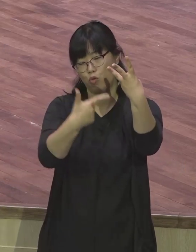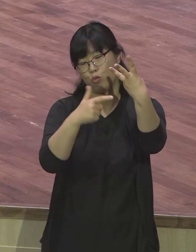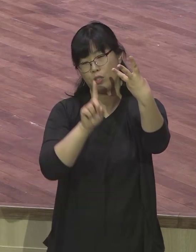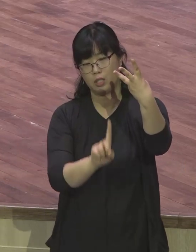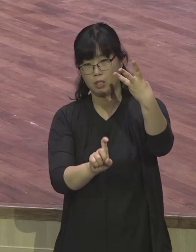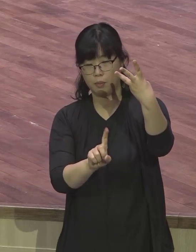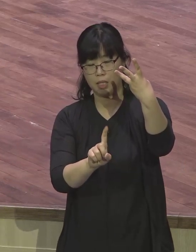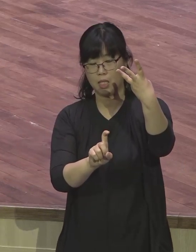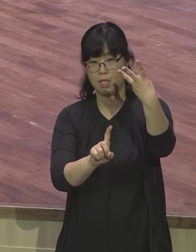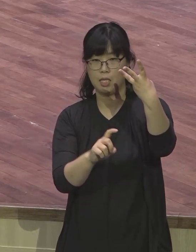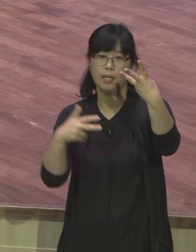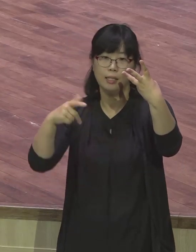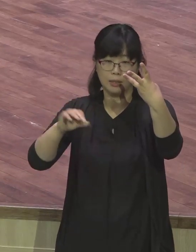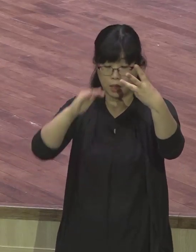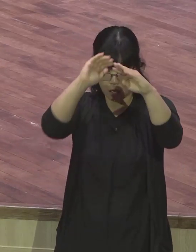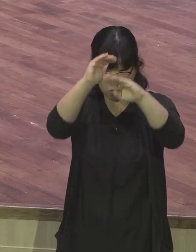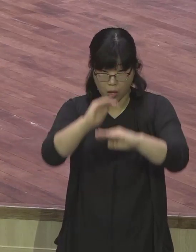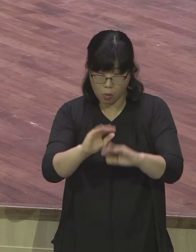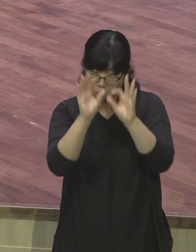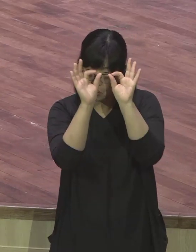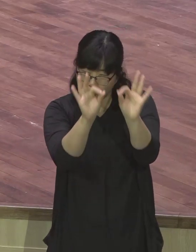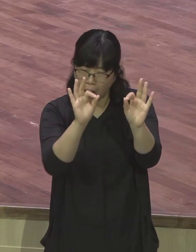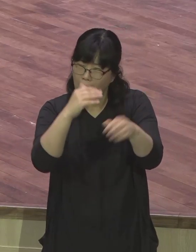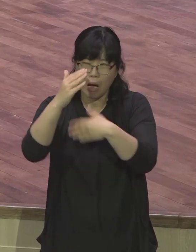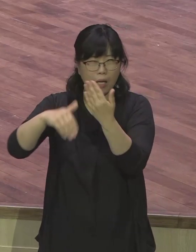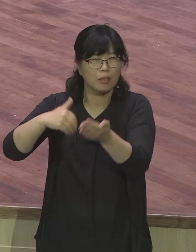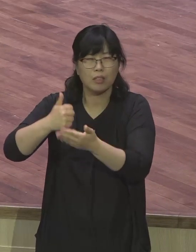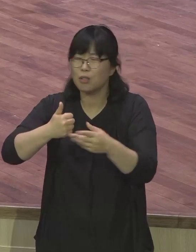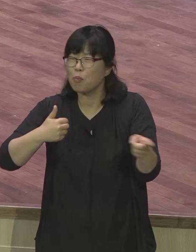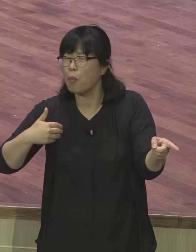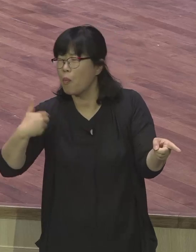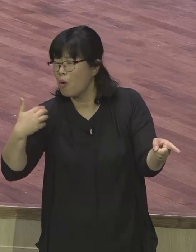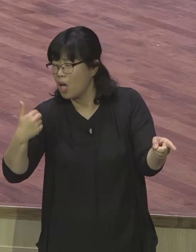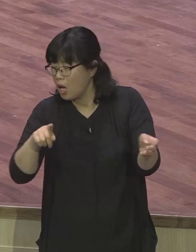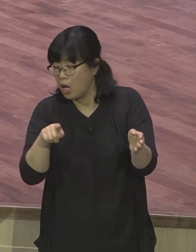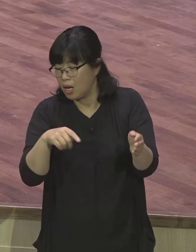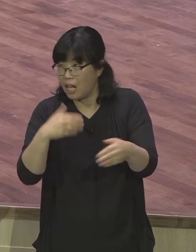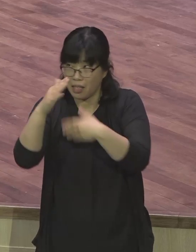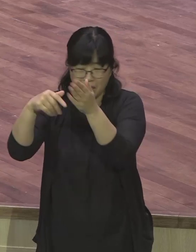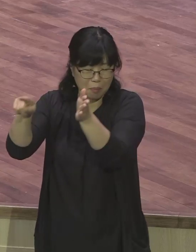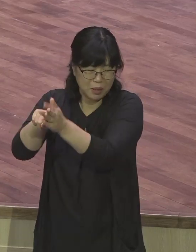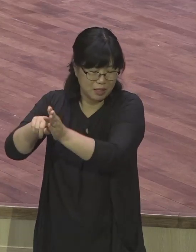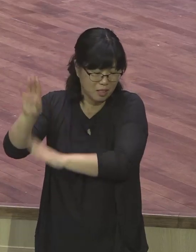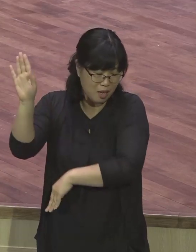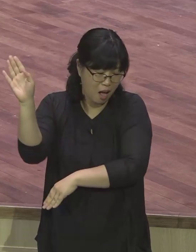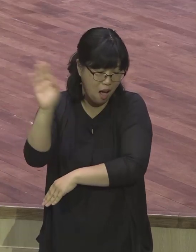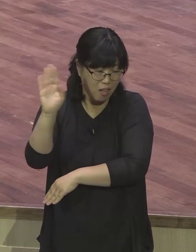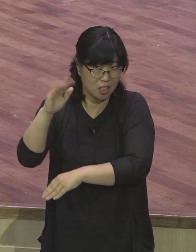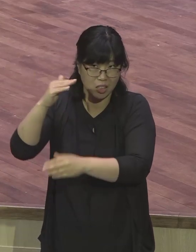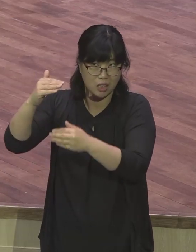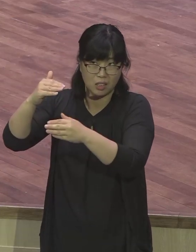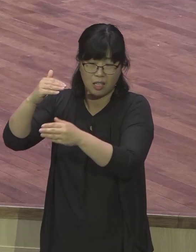하나님을 안 믿는 것으로 각인되어 있고 또 그리스도의 능력을 체험하지 못하는 것으로 뿌리내려져 있기 때문에